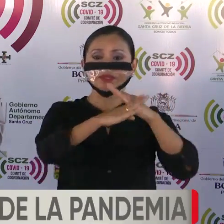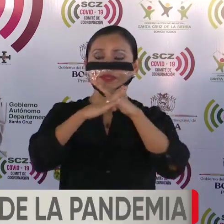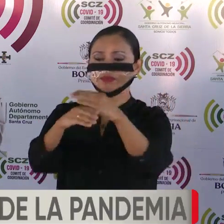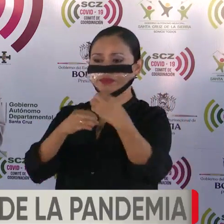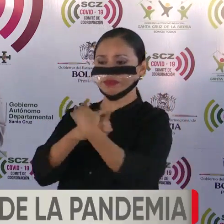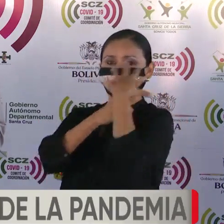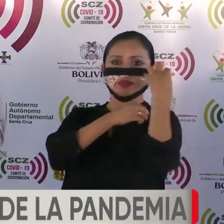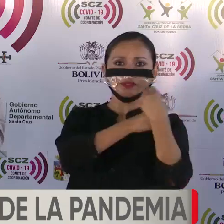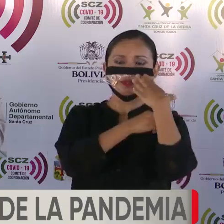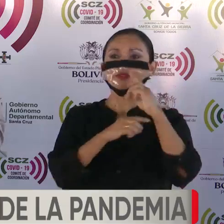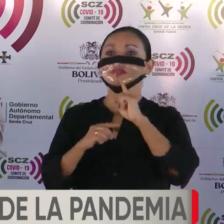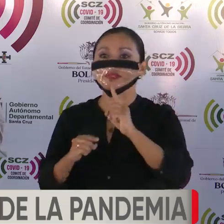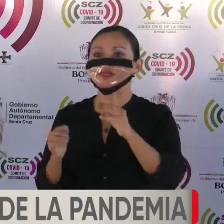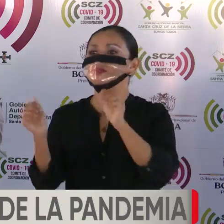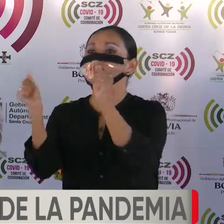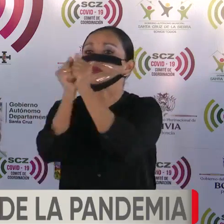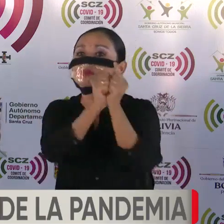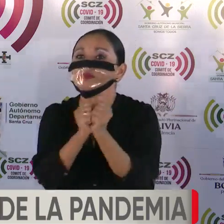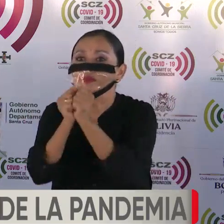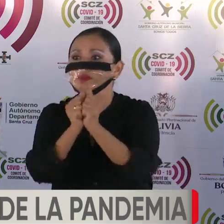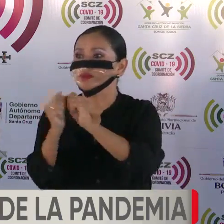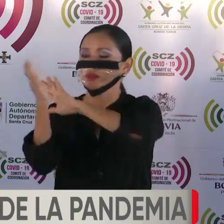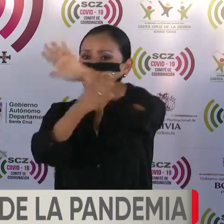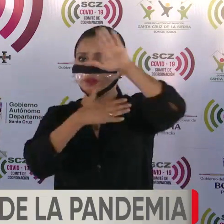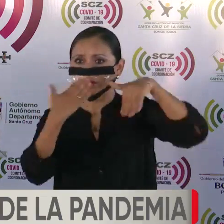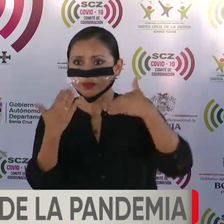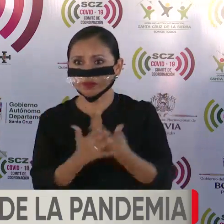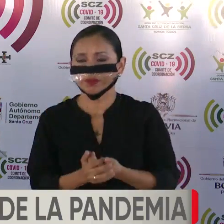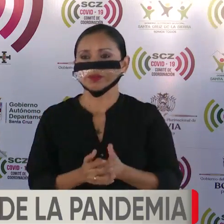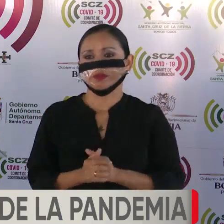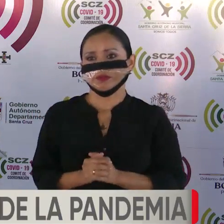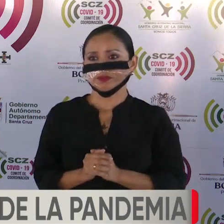contagio es colectiva, es de todo.